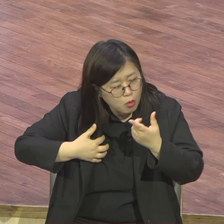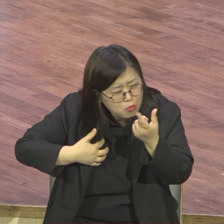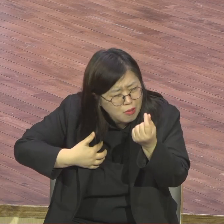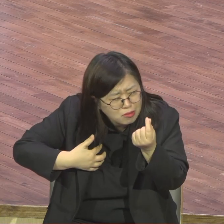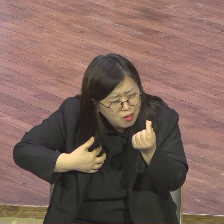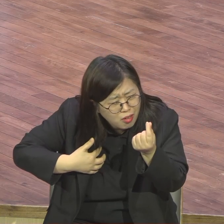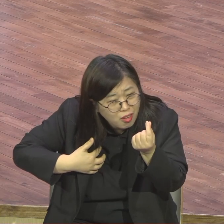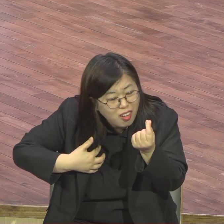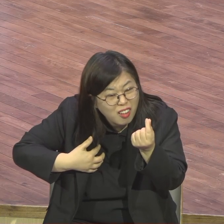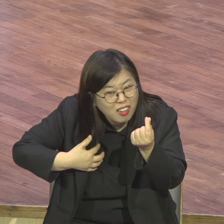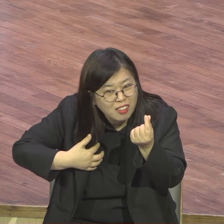정말 즐겁습니다.